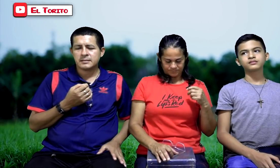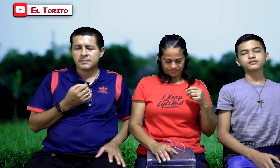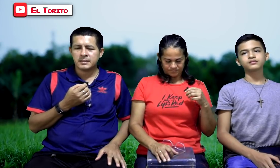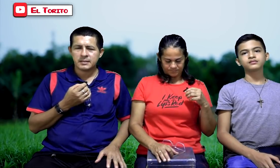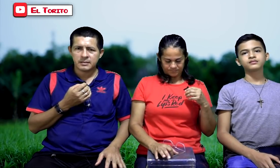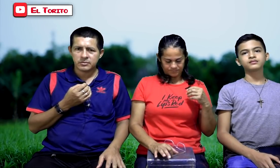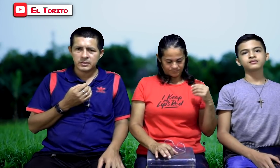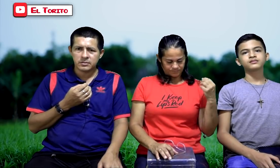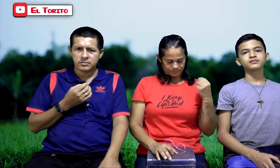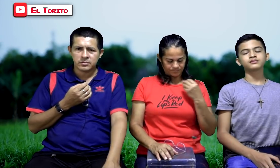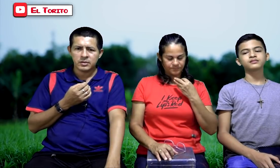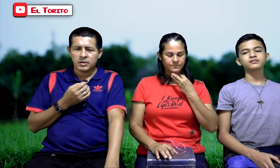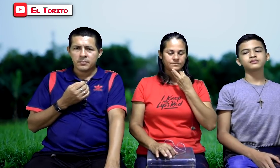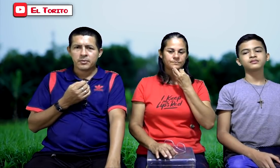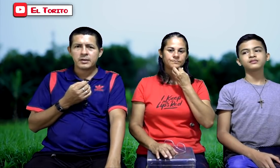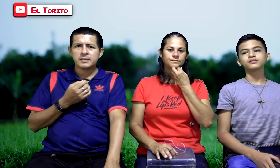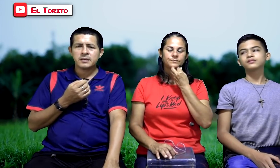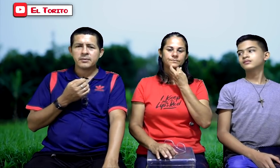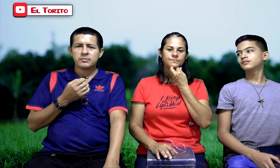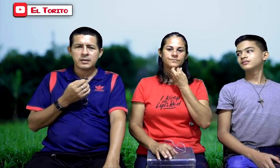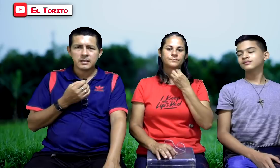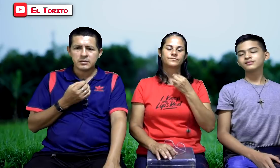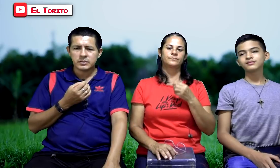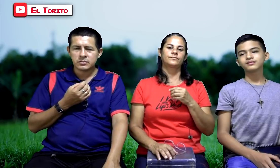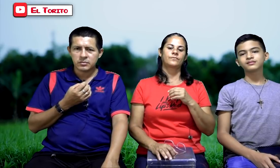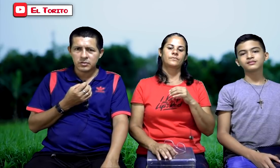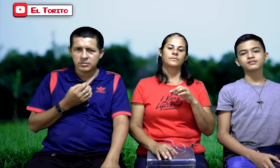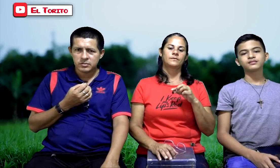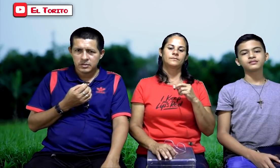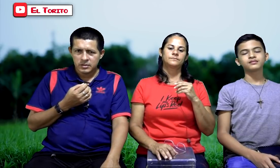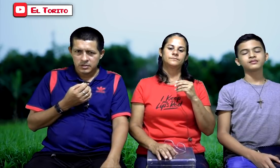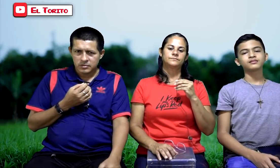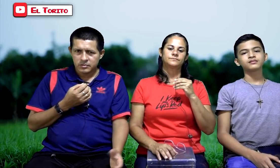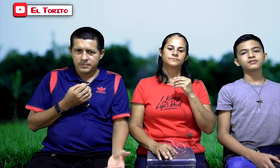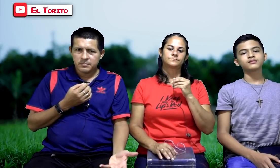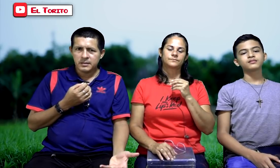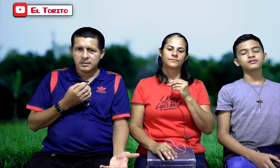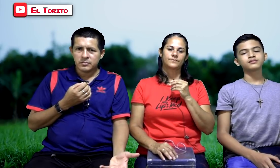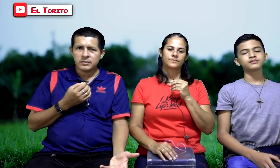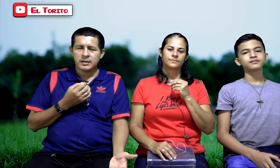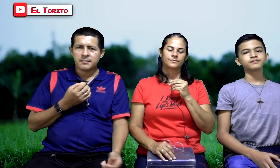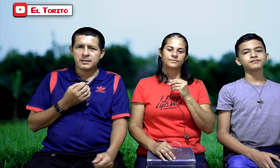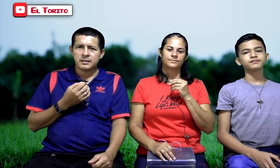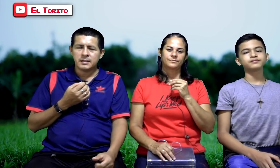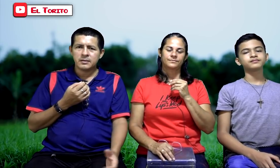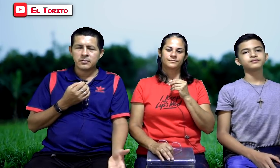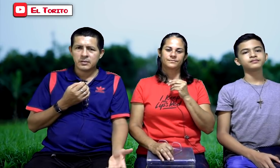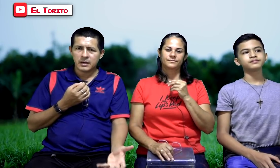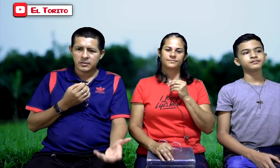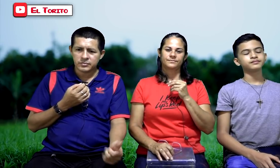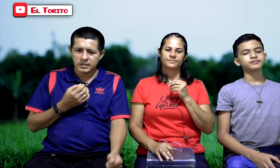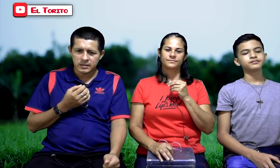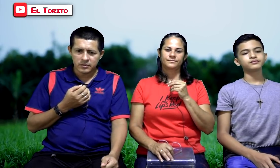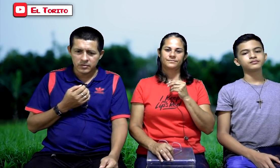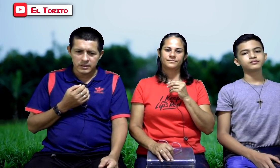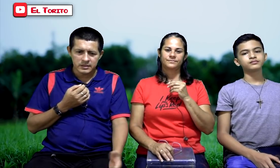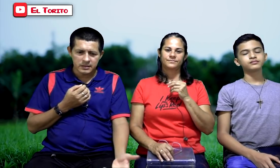Semillitas del Toito. Por gracia y voluntad de nuestro Dios, nos permite un día más dirigirnos a ustedes, hoy este